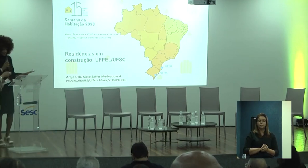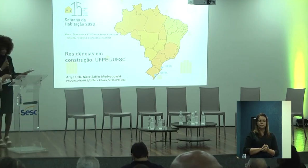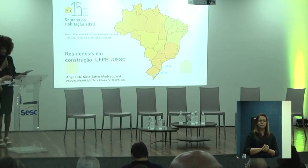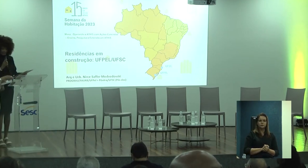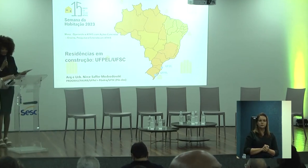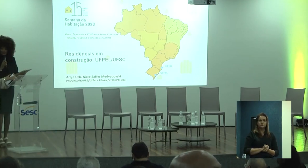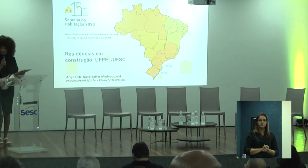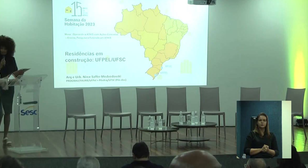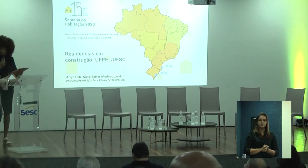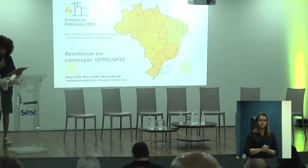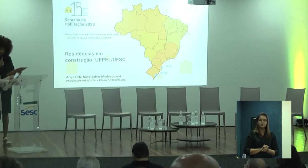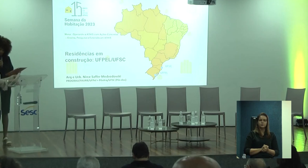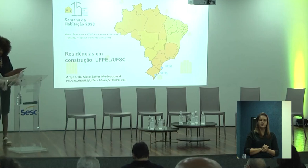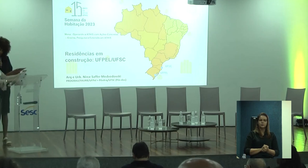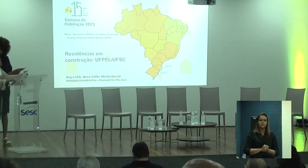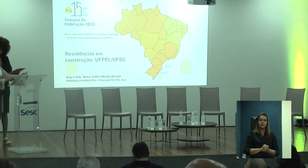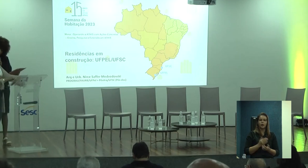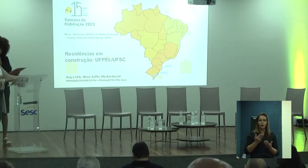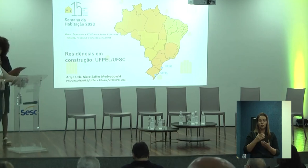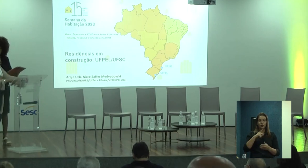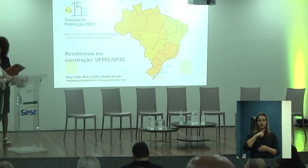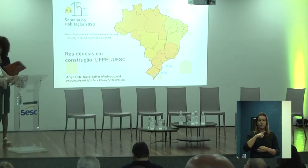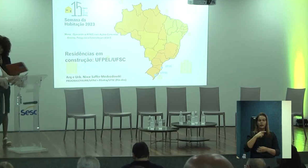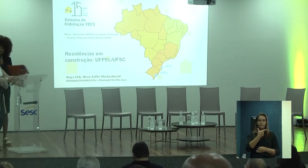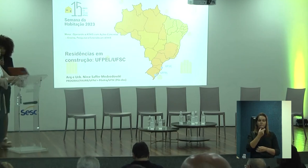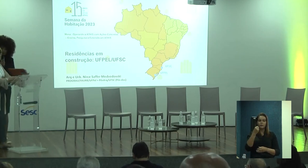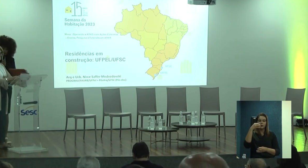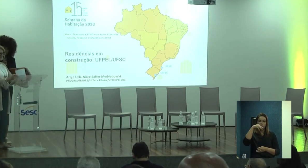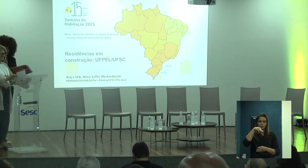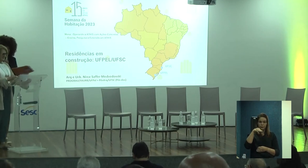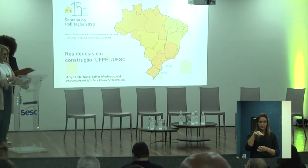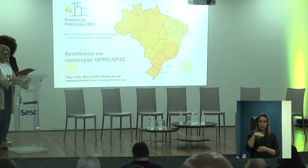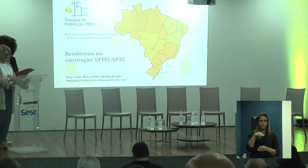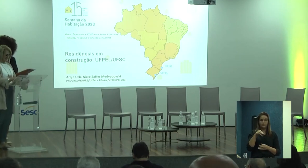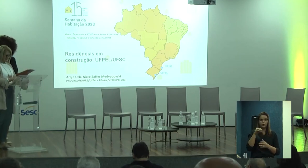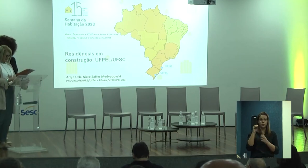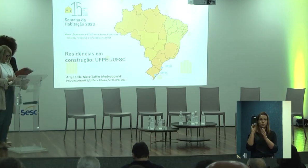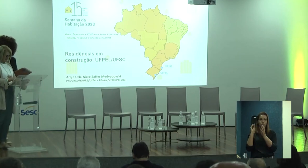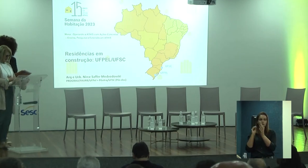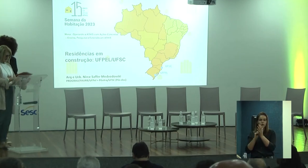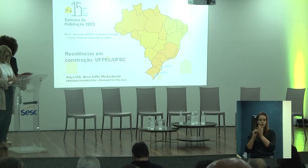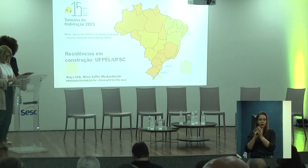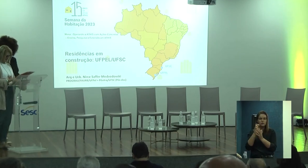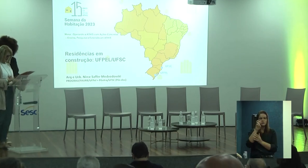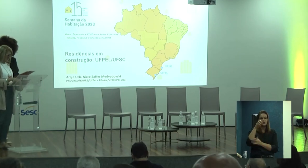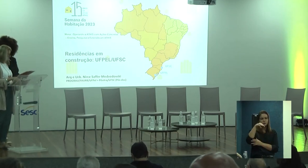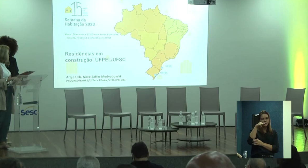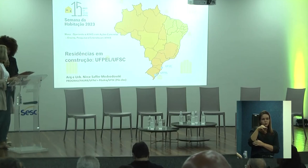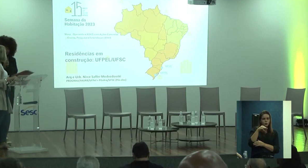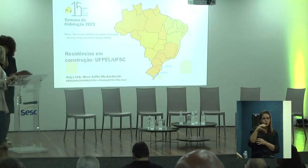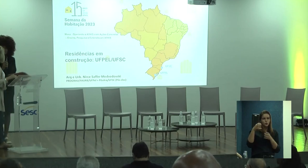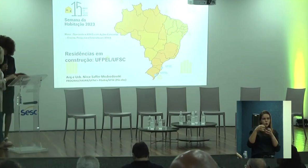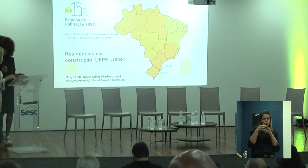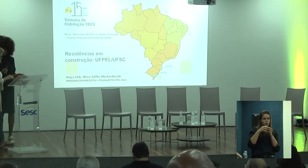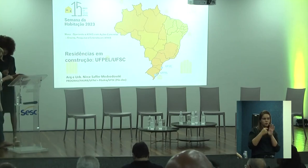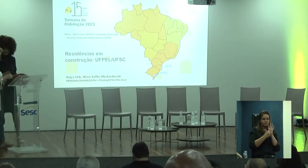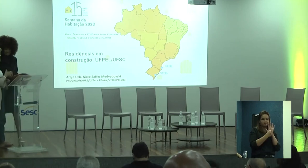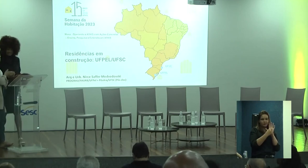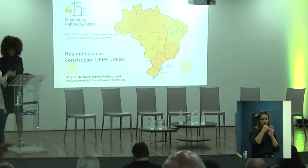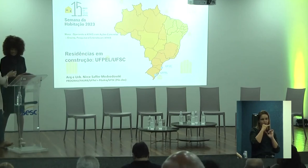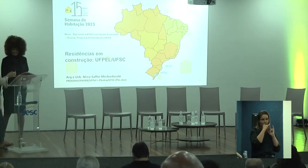A senhora terá 20 minutos de fala, faltando 5 minutos, a nossa equipe irá avisar a senhora.